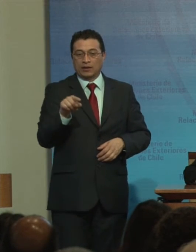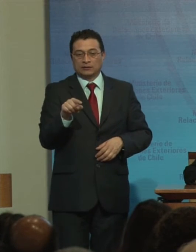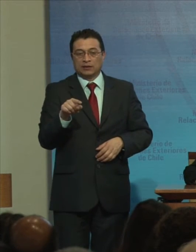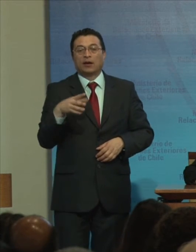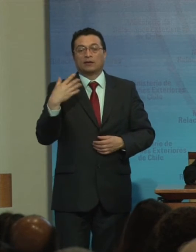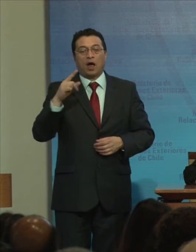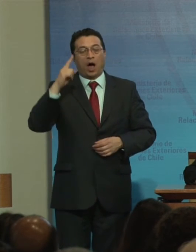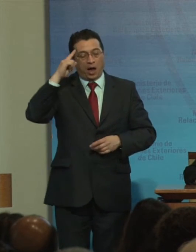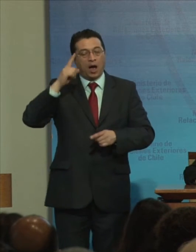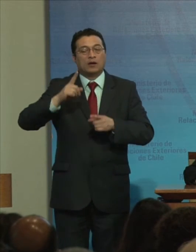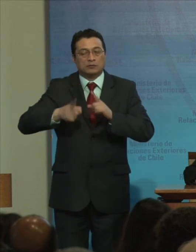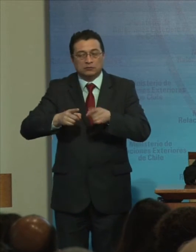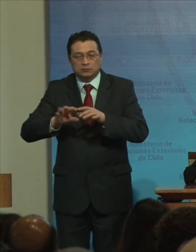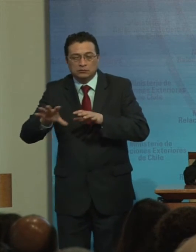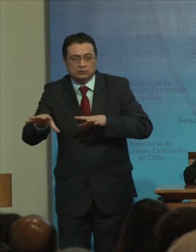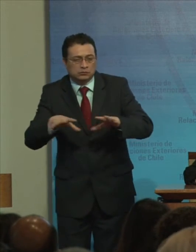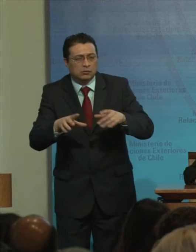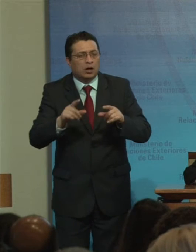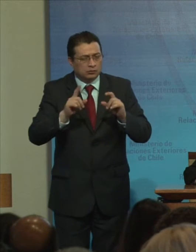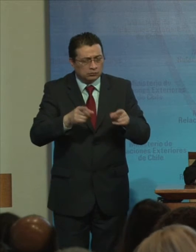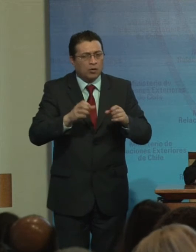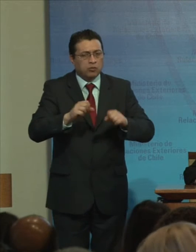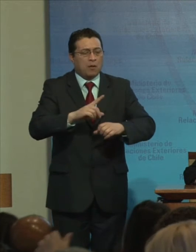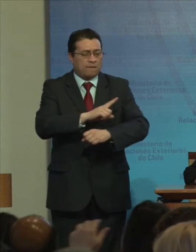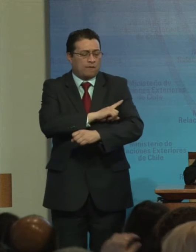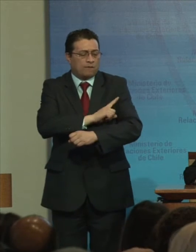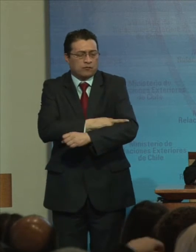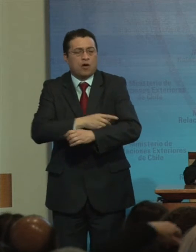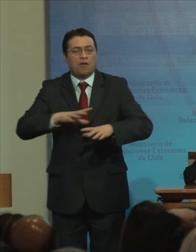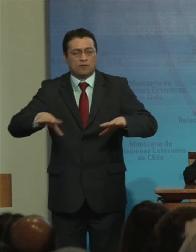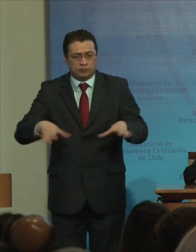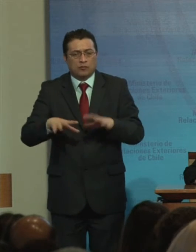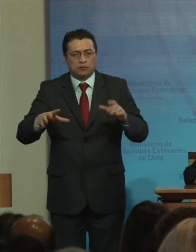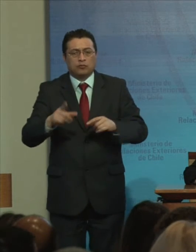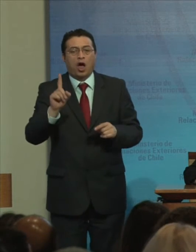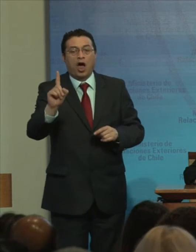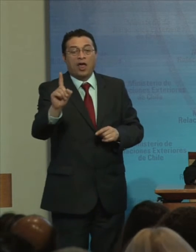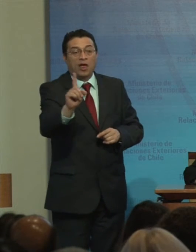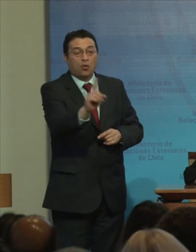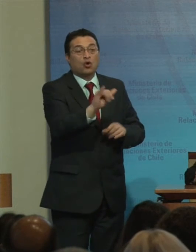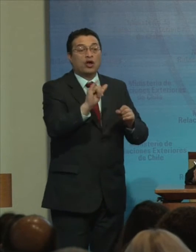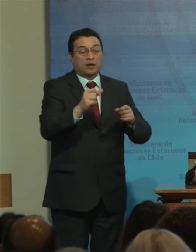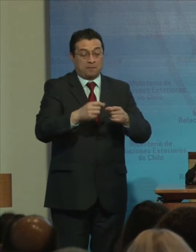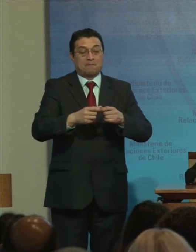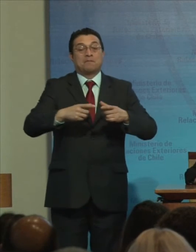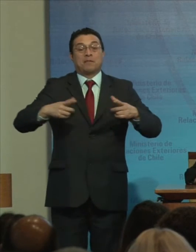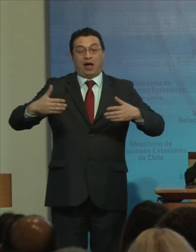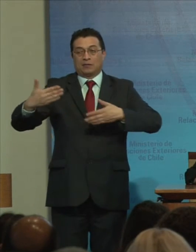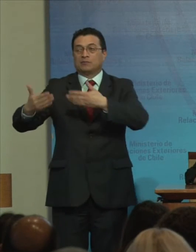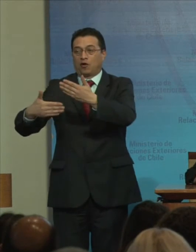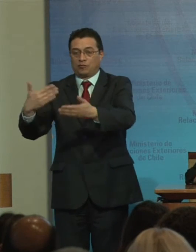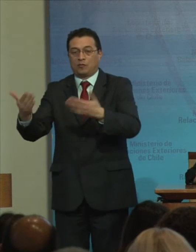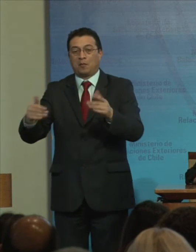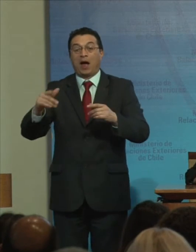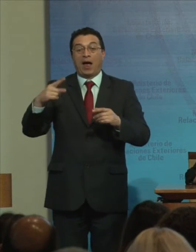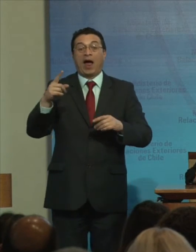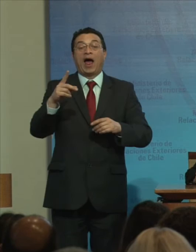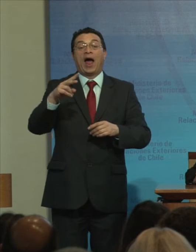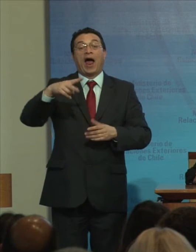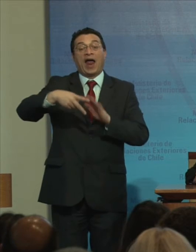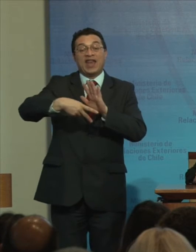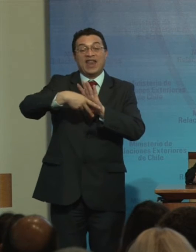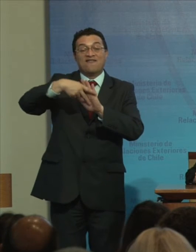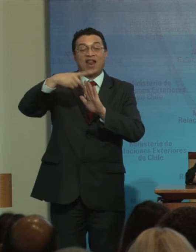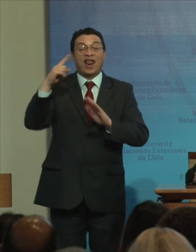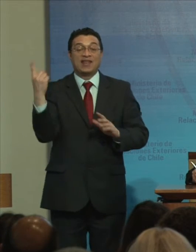Crear Las articulaciones Necesarias Para fortalecer Los esfuerzos De cada uno Y amplificar Su impacto A nivel nacional En la